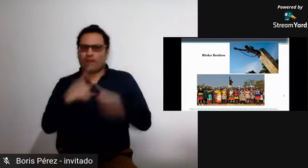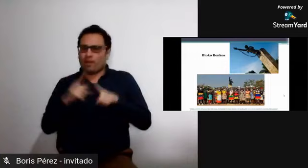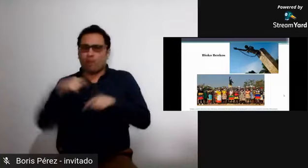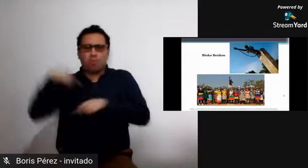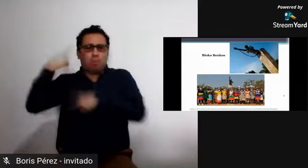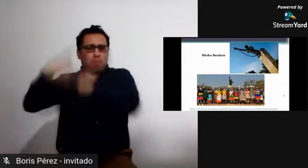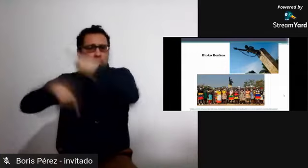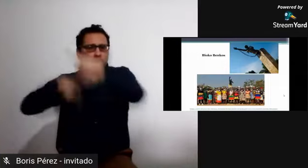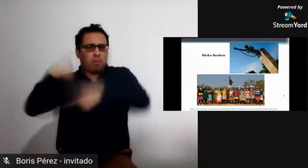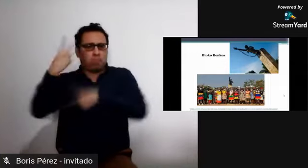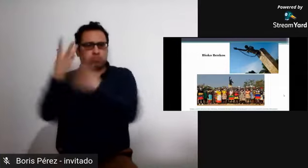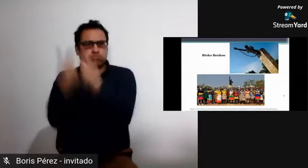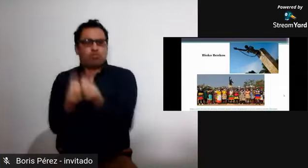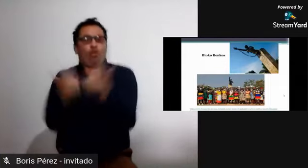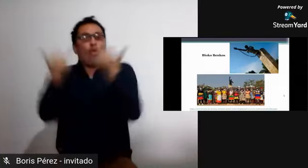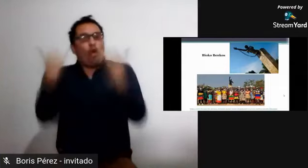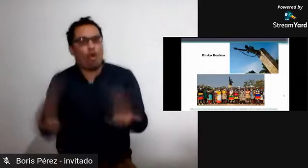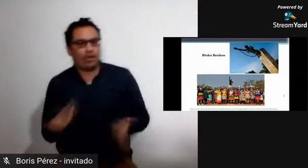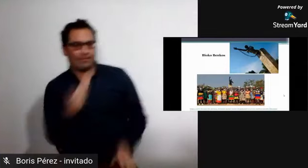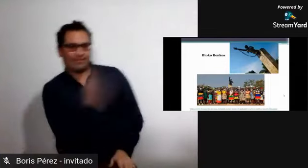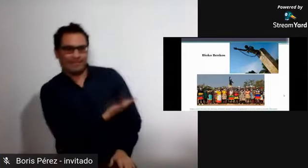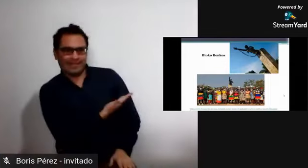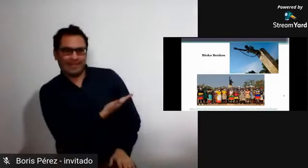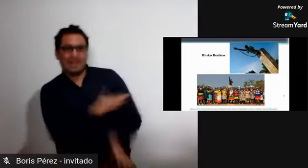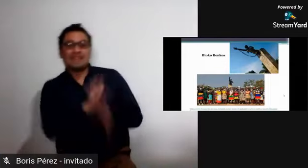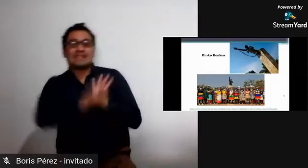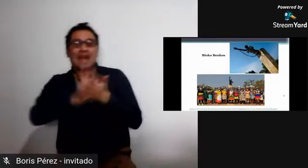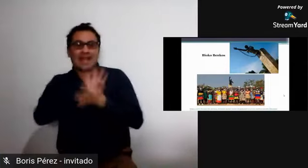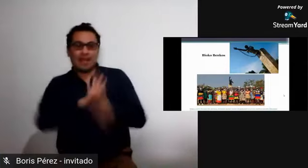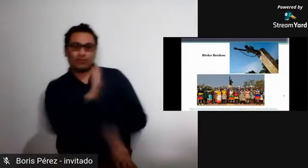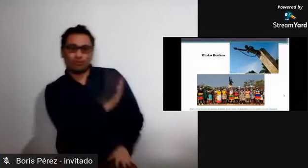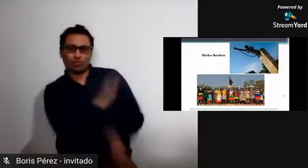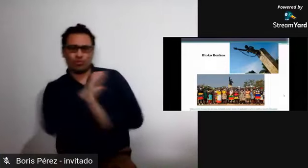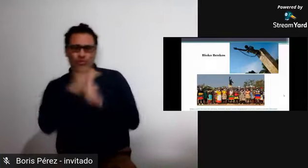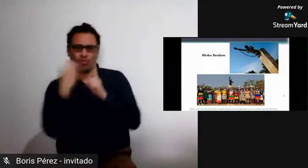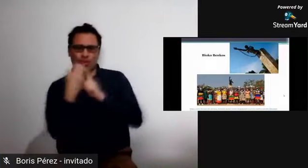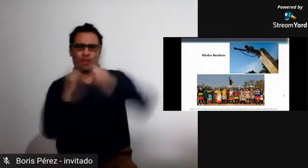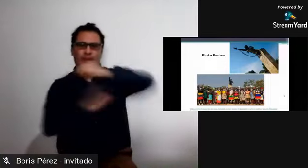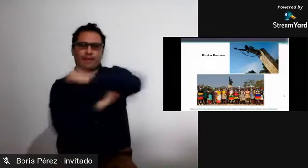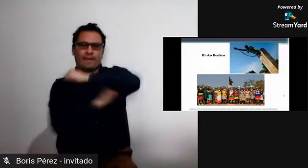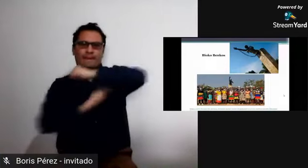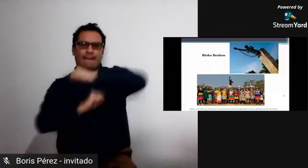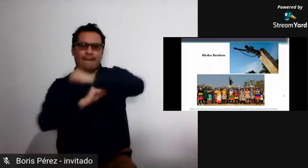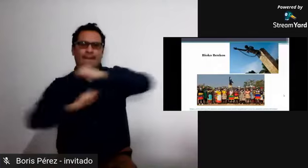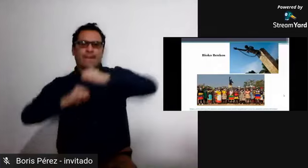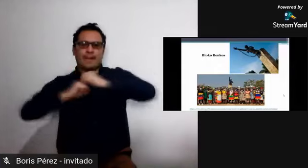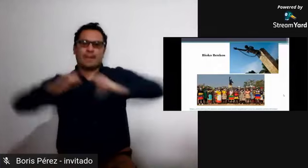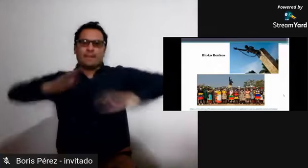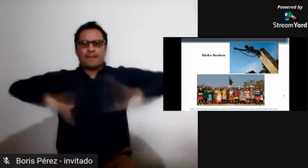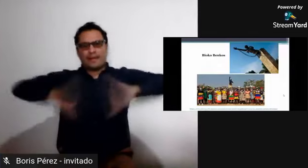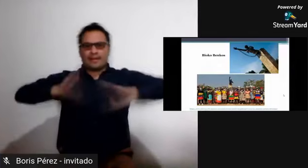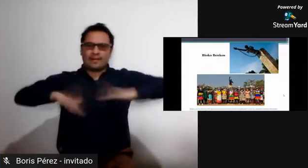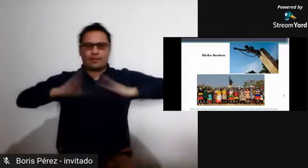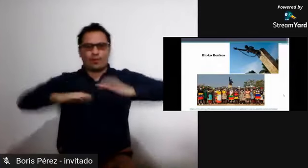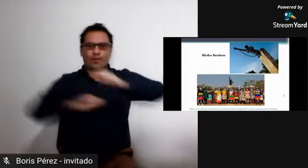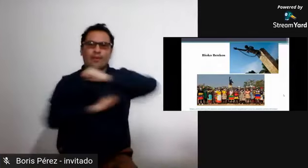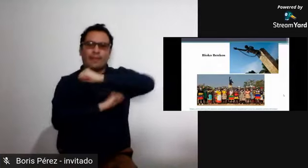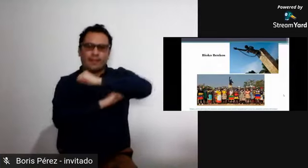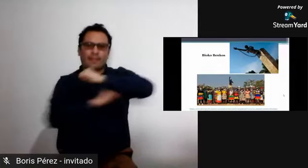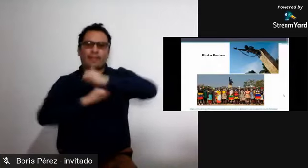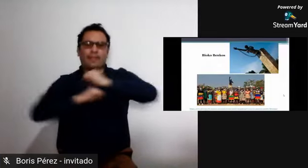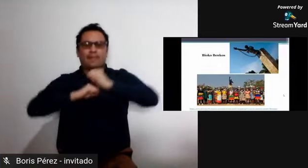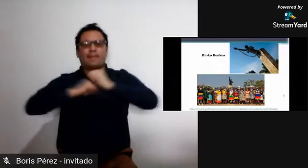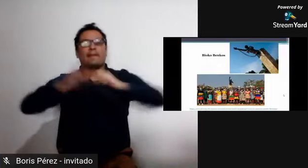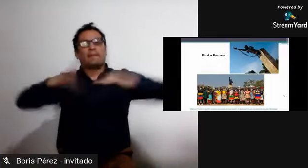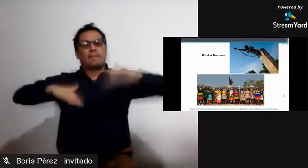Recuerdo nuevamente, les recuerdo que en ese momento las personas que eran traídas de África tenían